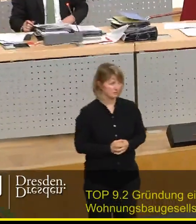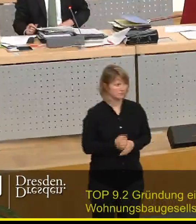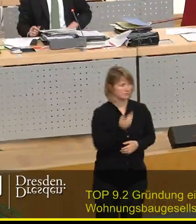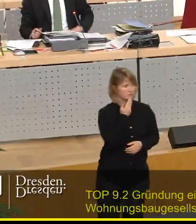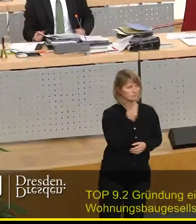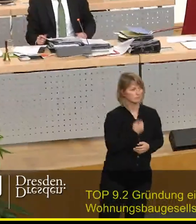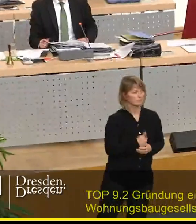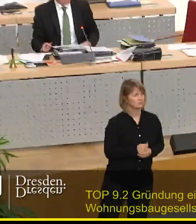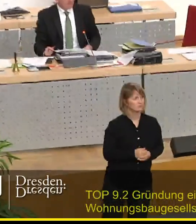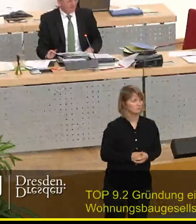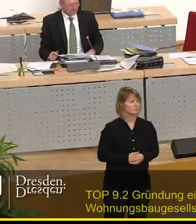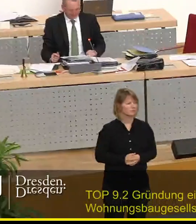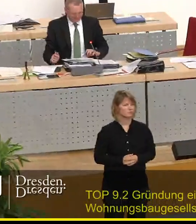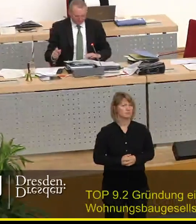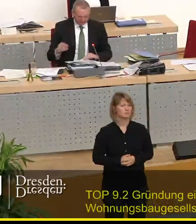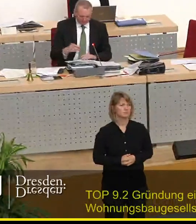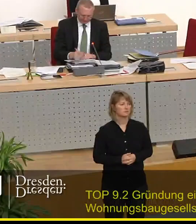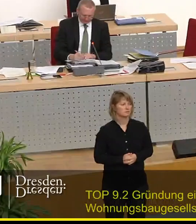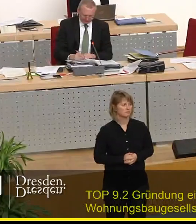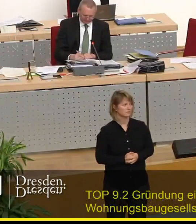Linke, Herr Mathis.